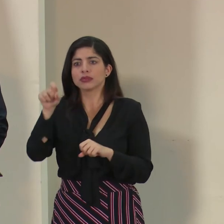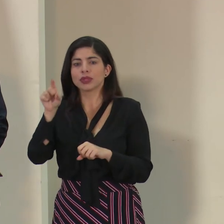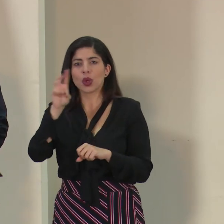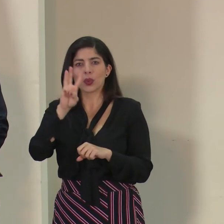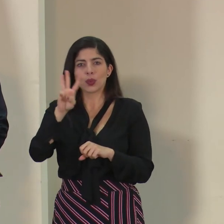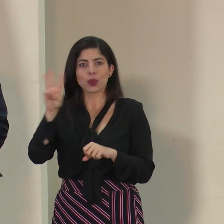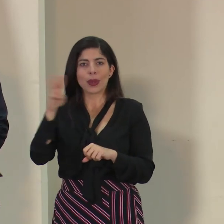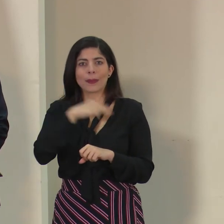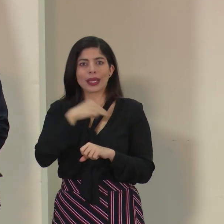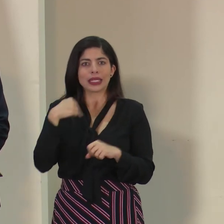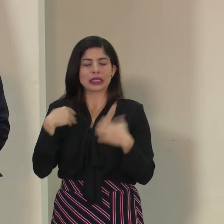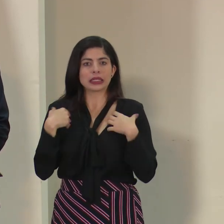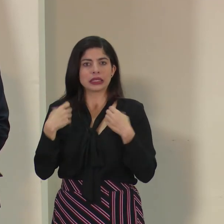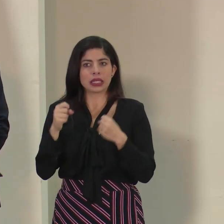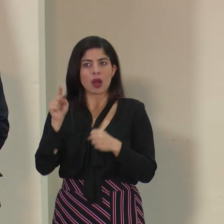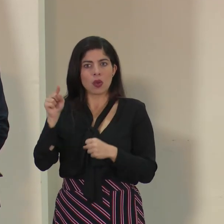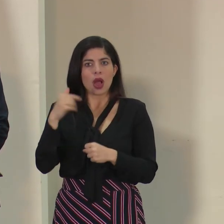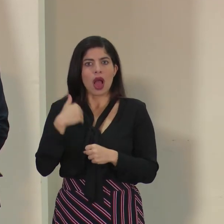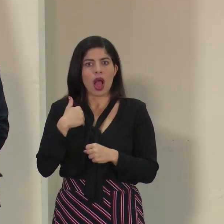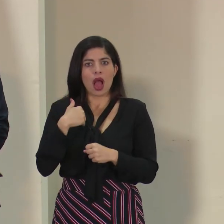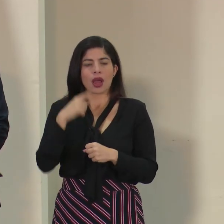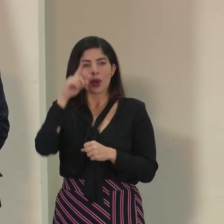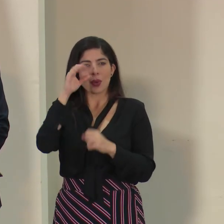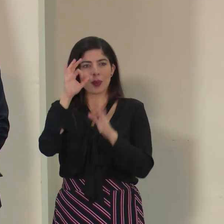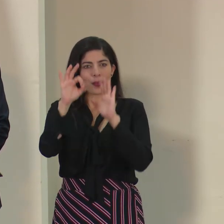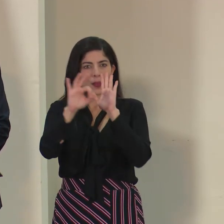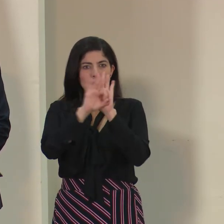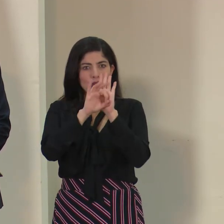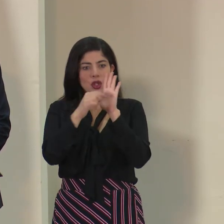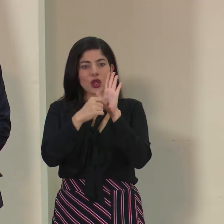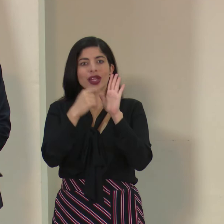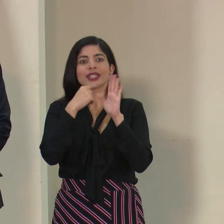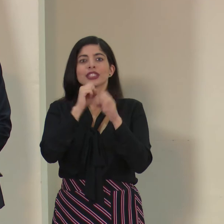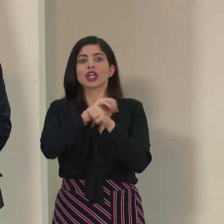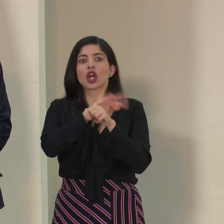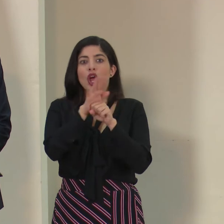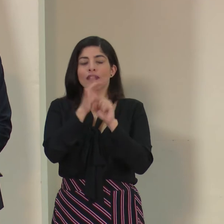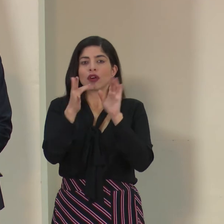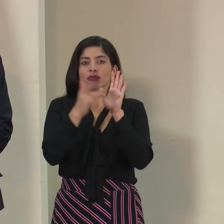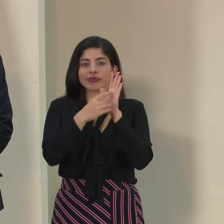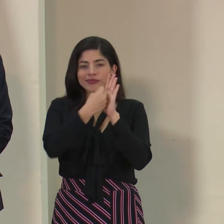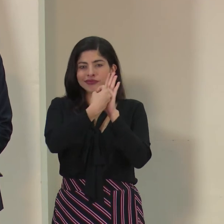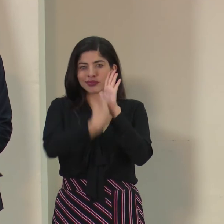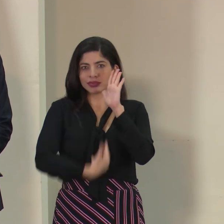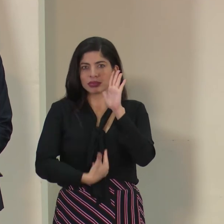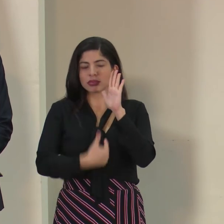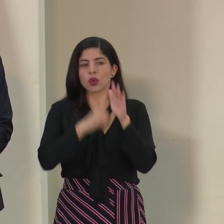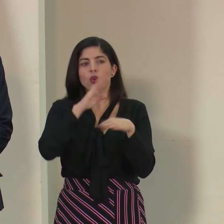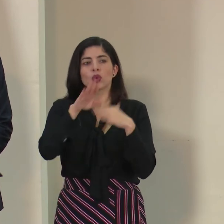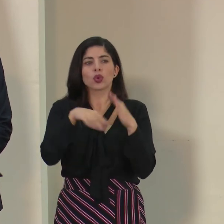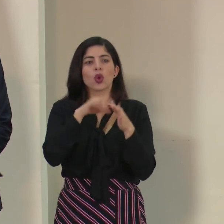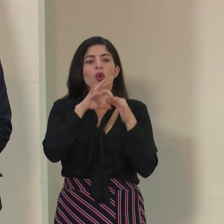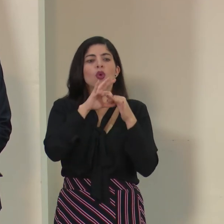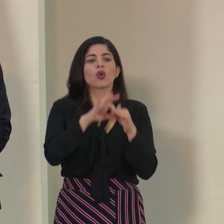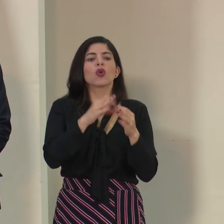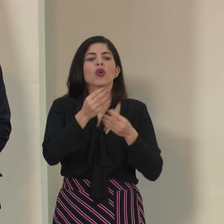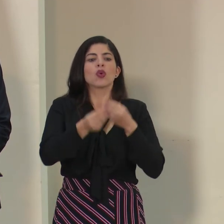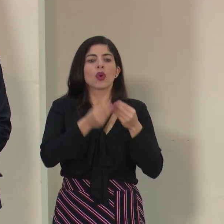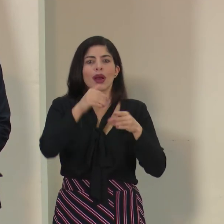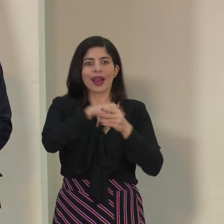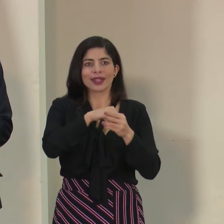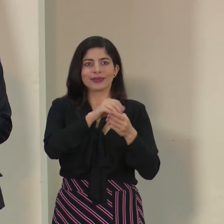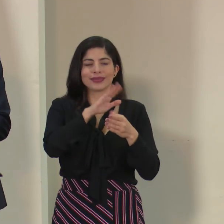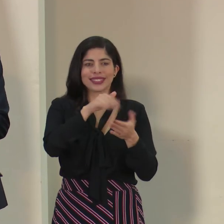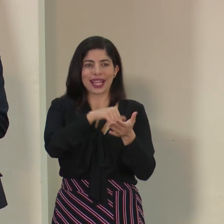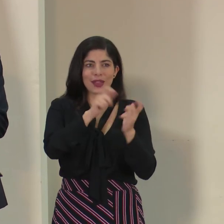web del Ministerio de Salud, ahí hay un botón que dice coronavirus y ahí están los alineamientos específicos para centros educativos. Ahí